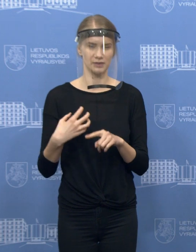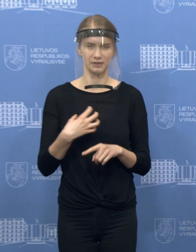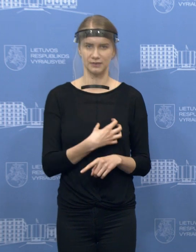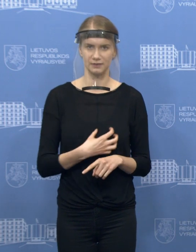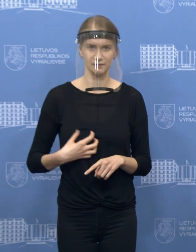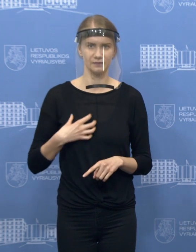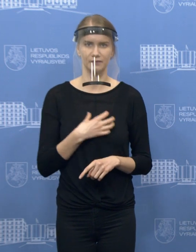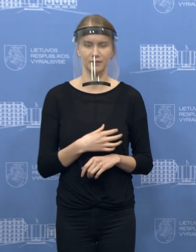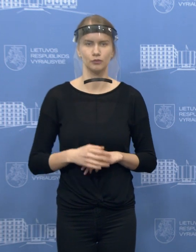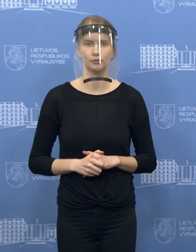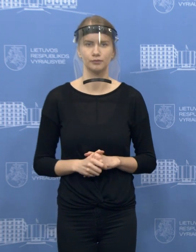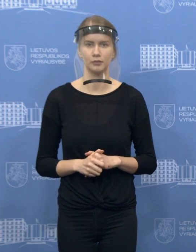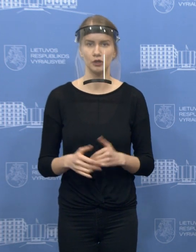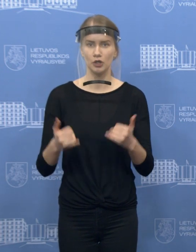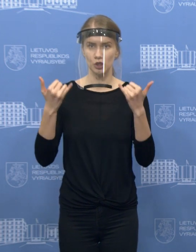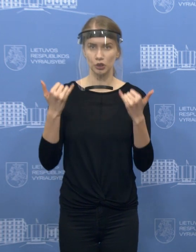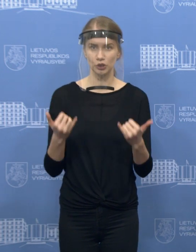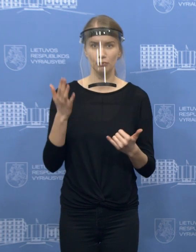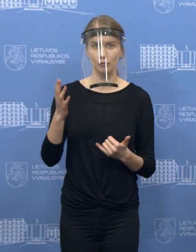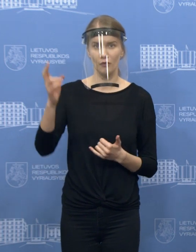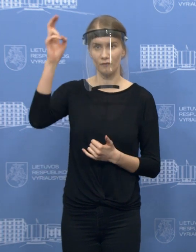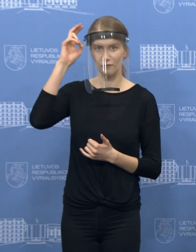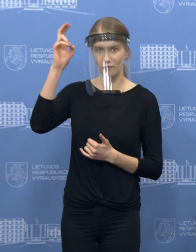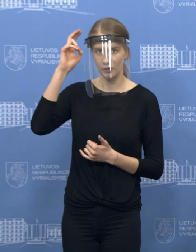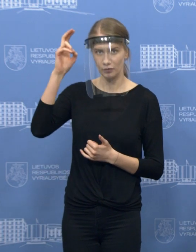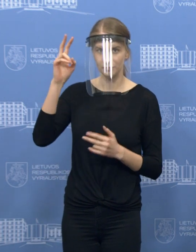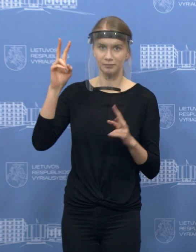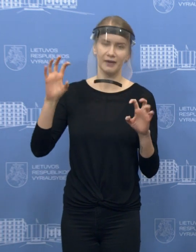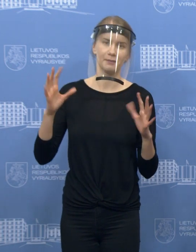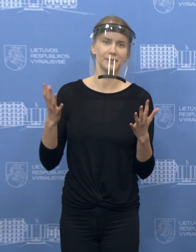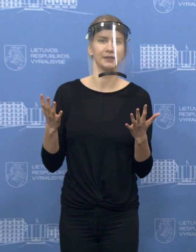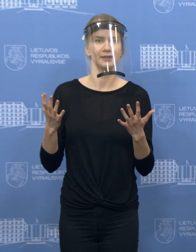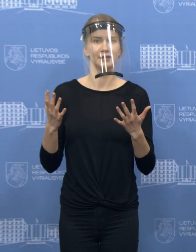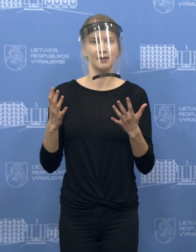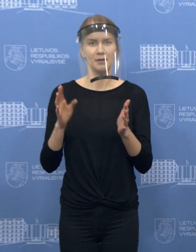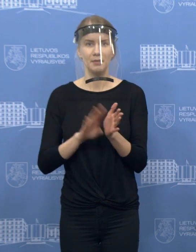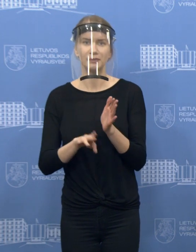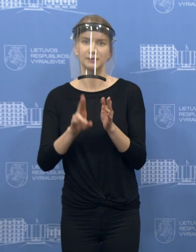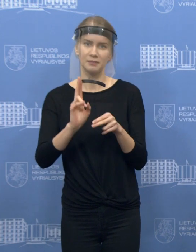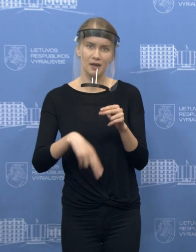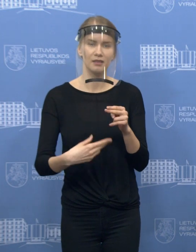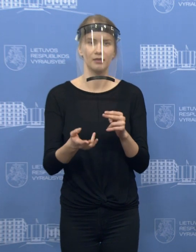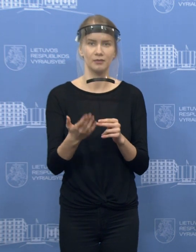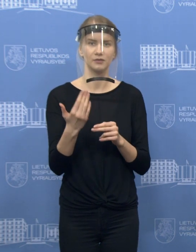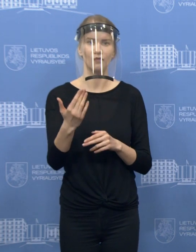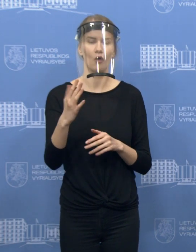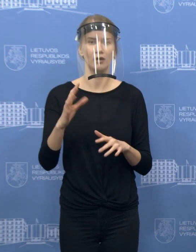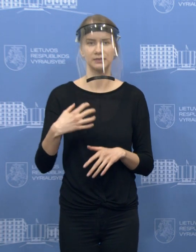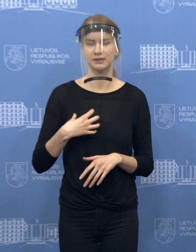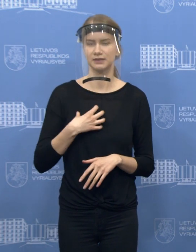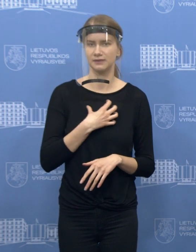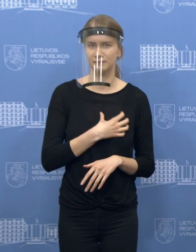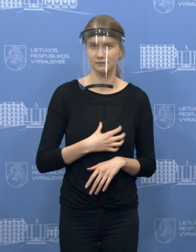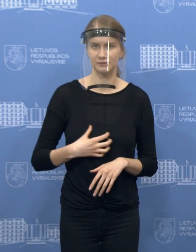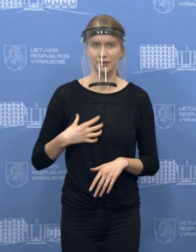ką norėčiau akcentuoti, tai šiandien buvo priimtas vyriausybė simbolinis, labai simbolinis sprendimas, bet manau labai svarbus suteikti į